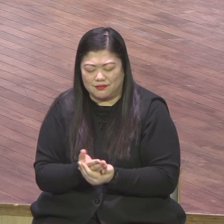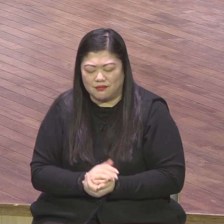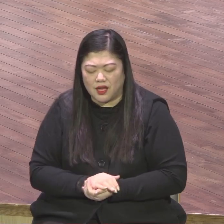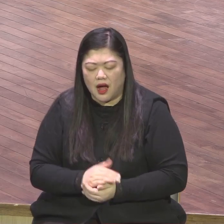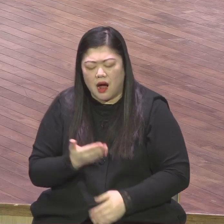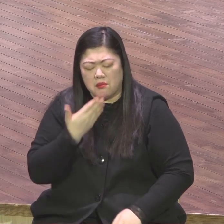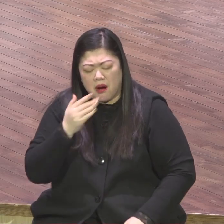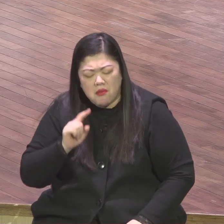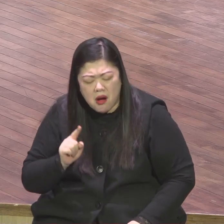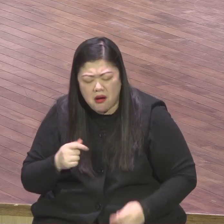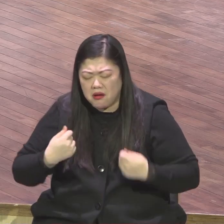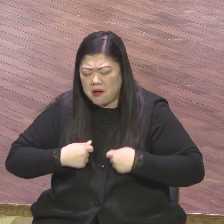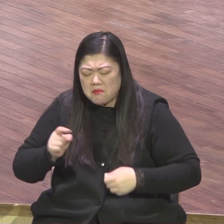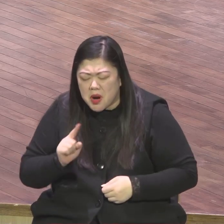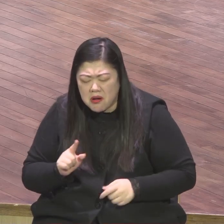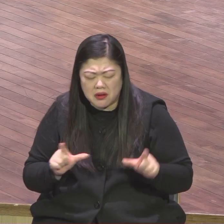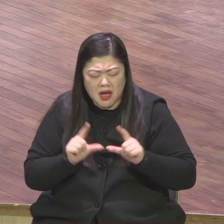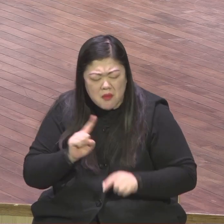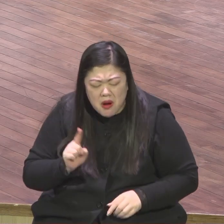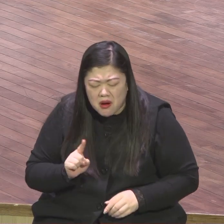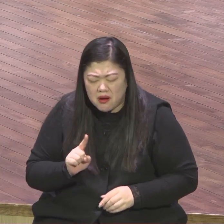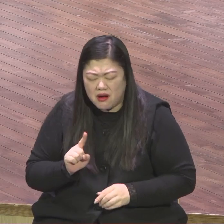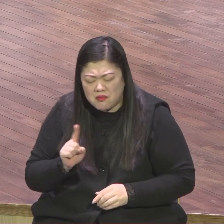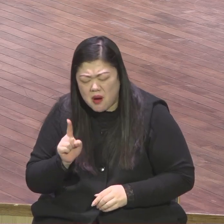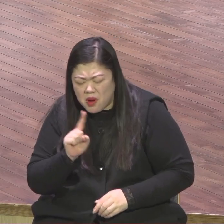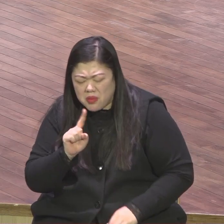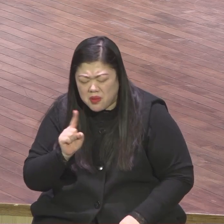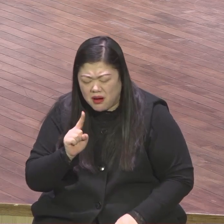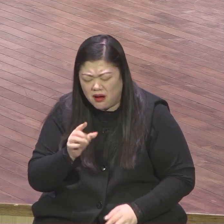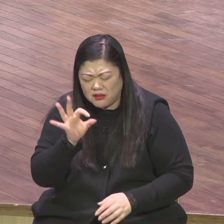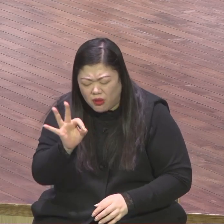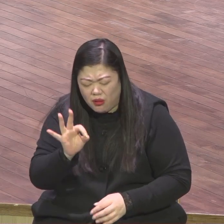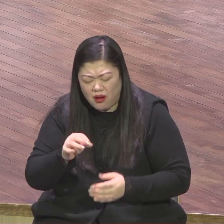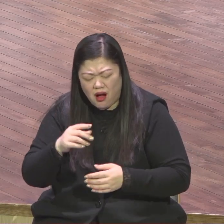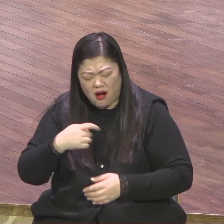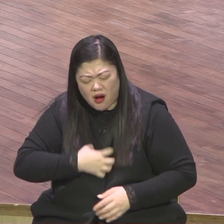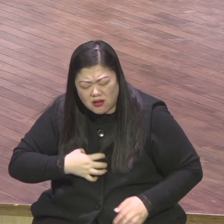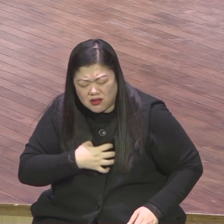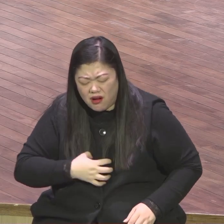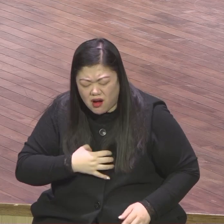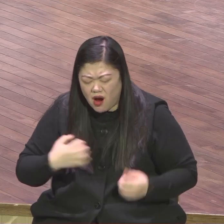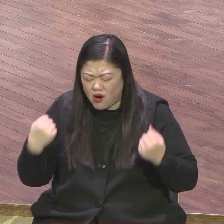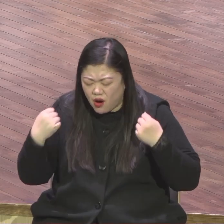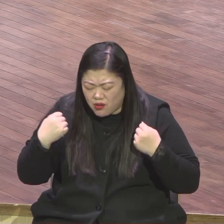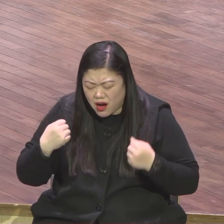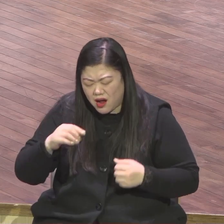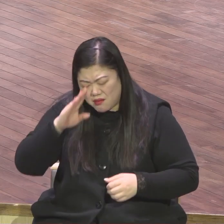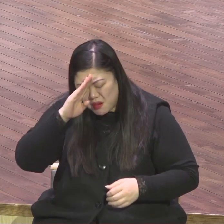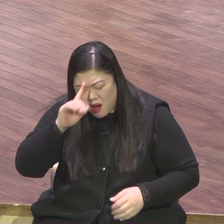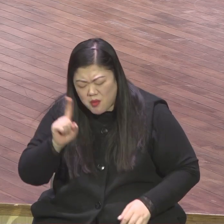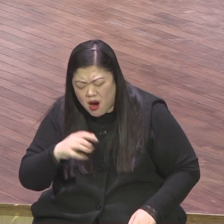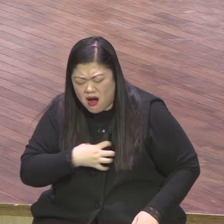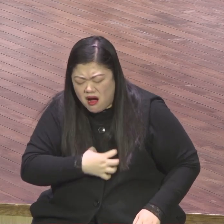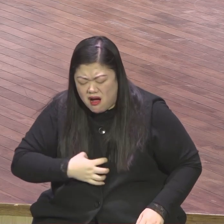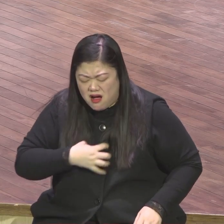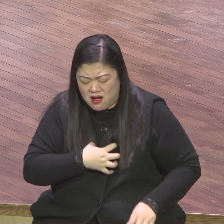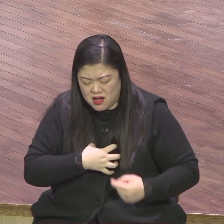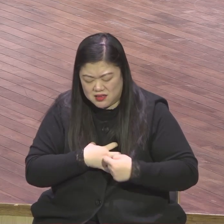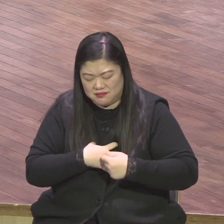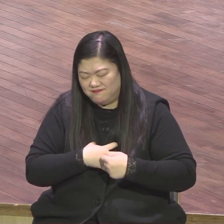입을까 어떻게 살까 늘 물질 걱정 건강 걱정 세상 살아가며 걱정하는 모든 것들 다